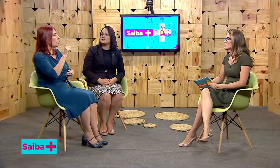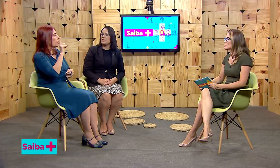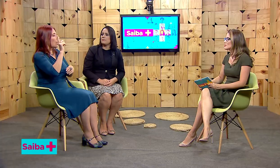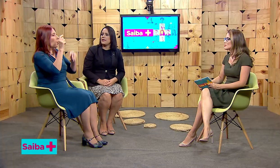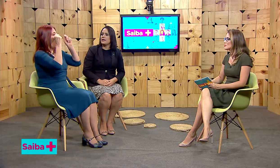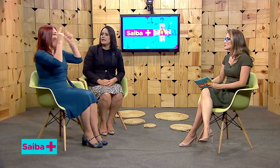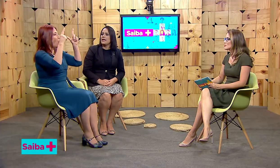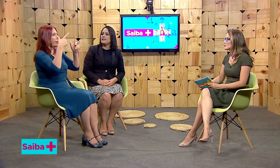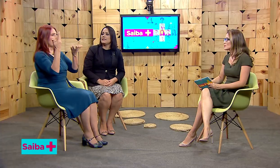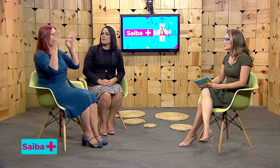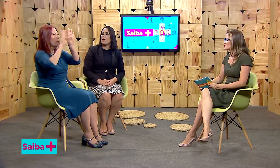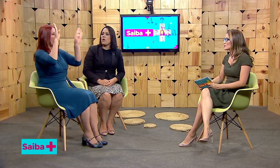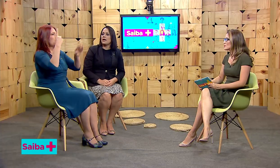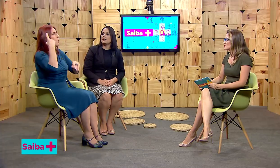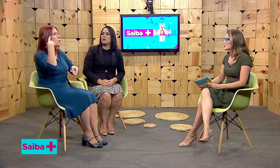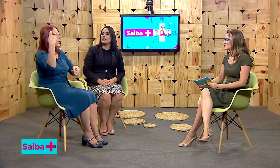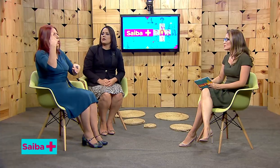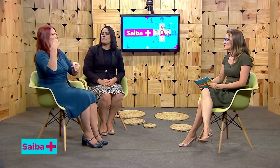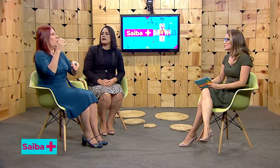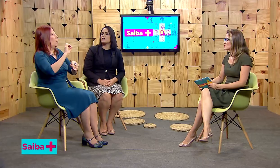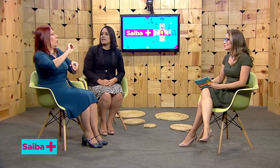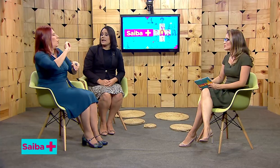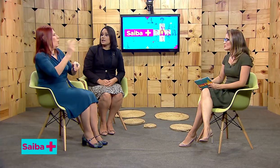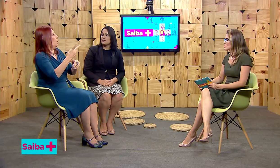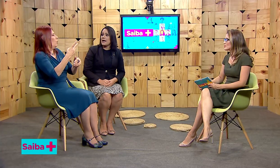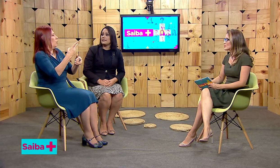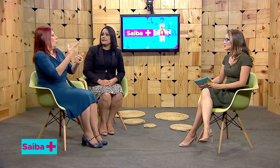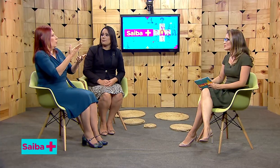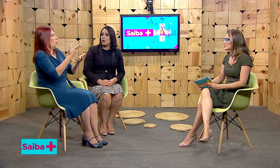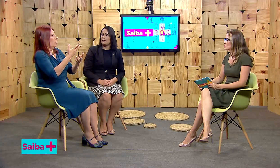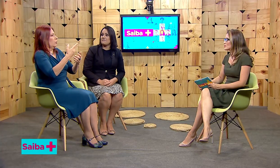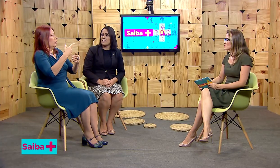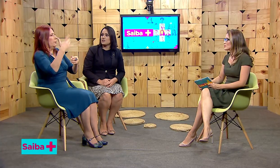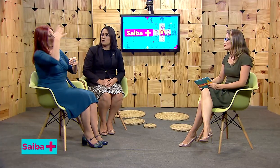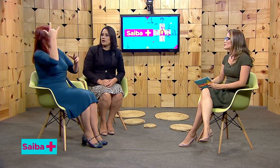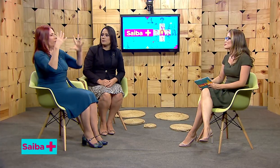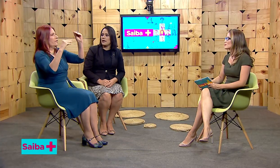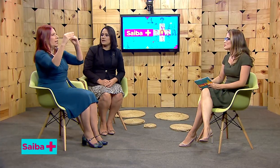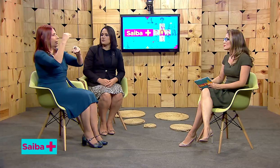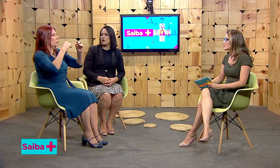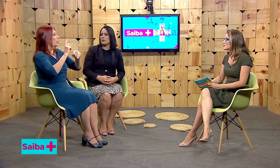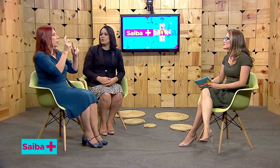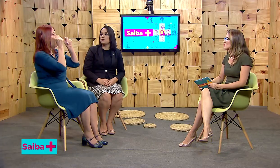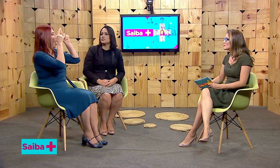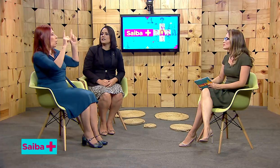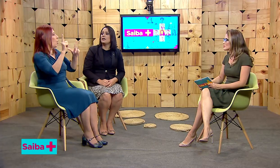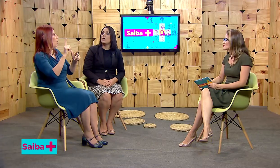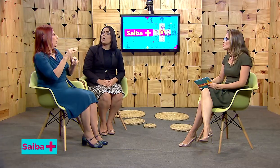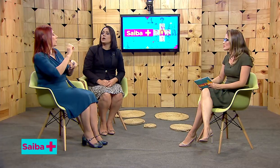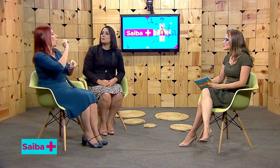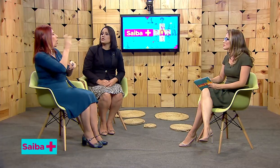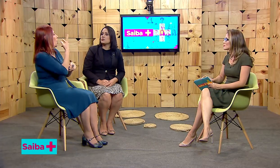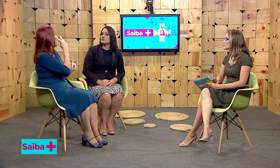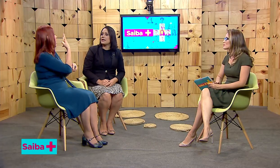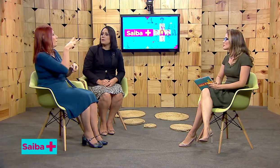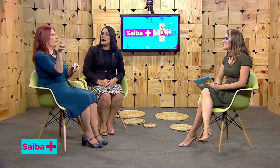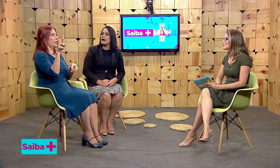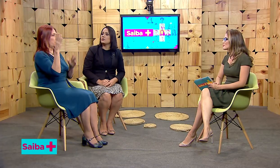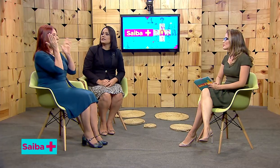esse bebê, ele não acorda quando as janelas batem, a porta fecha de forma brusca, ou quando pessoas falam alto,